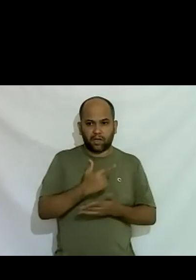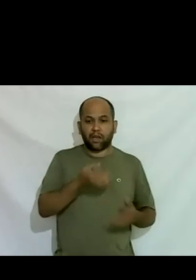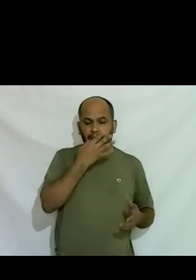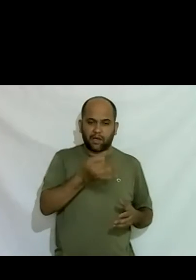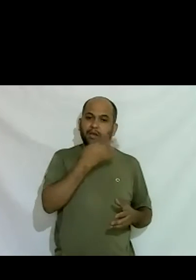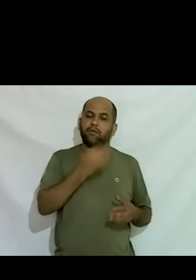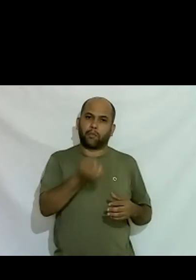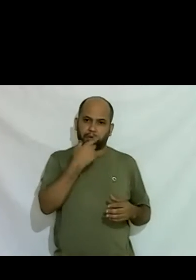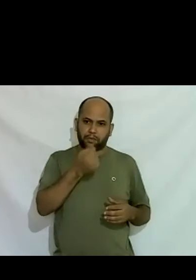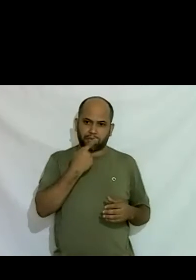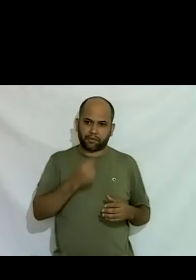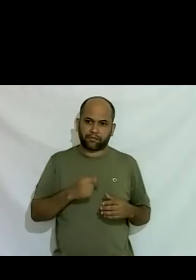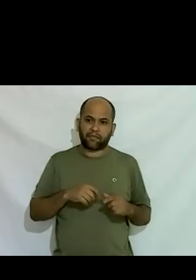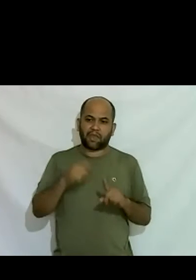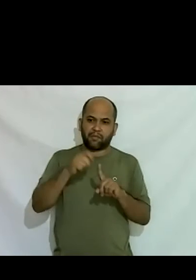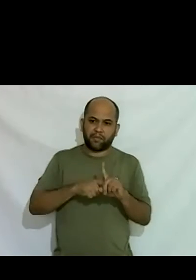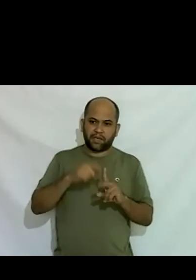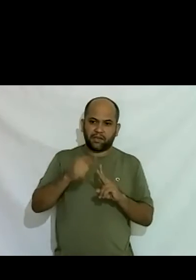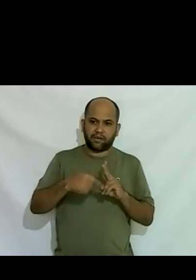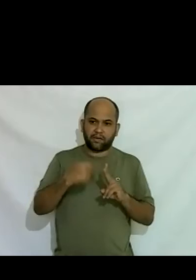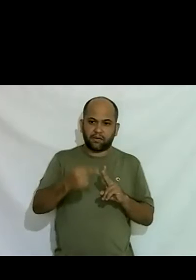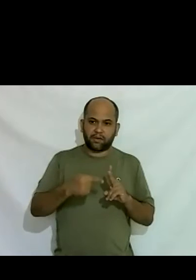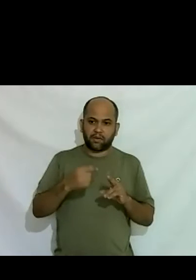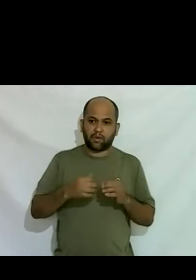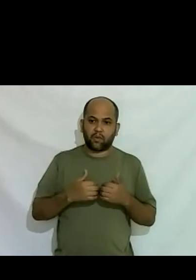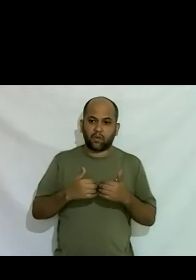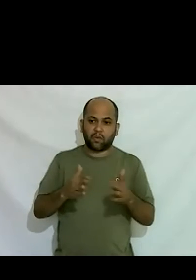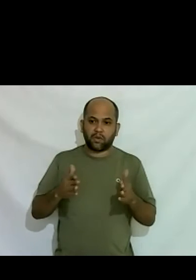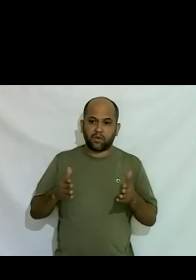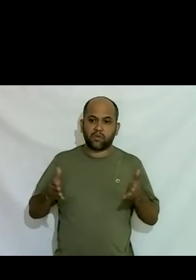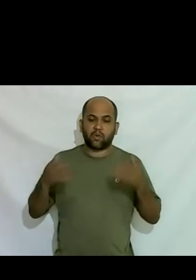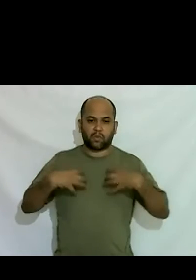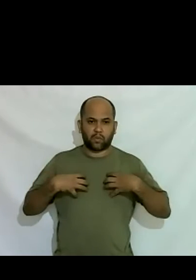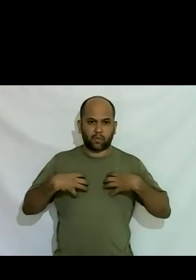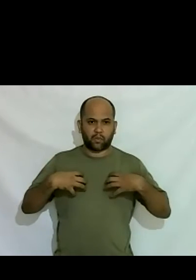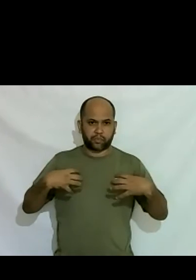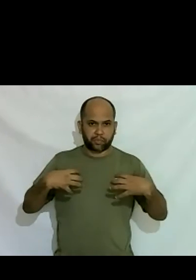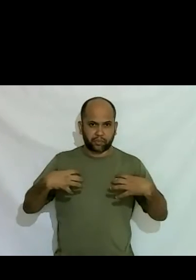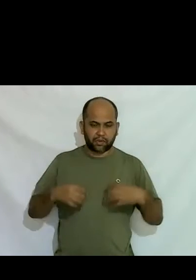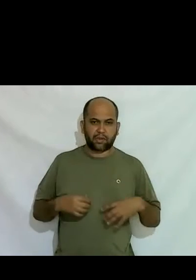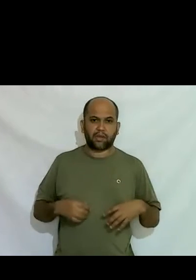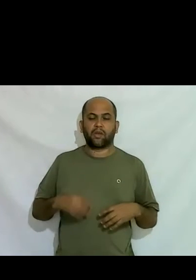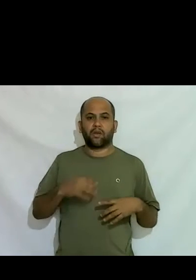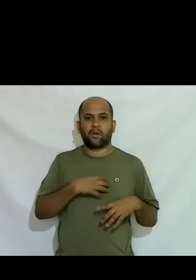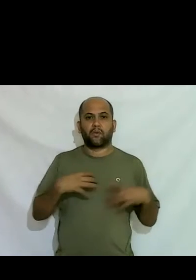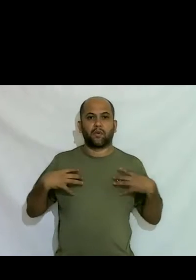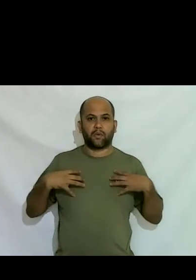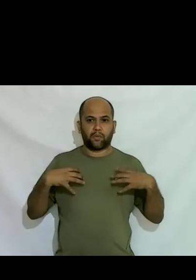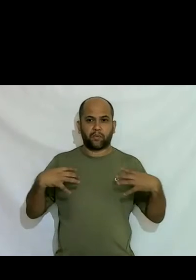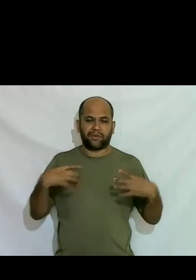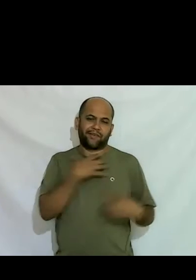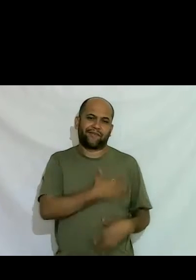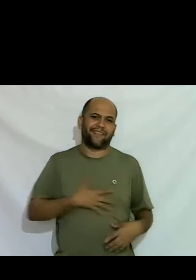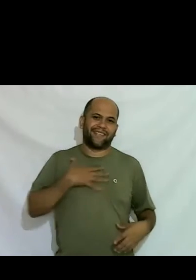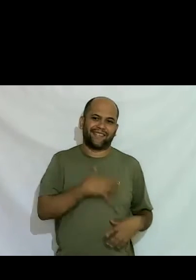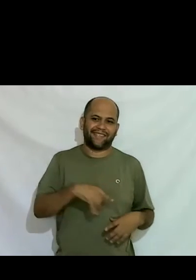a tomar alguns meses depois começou a formar carocinhos meus mamilos meus seios começaram a crescer eu super feliz